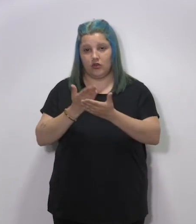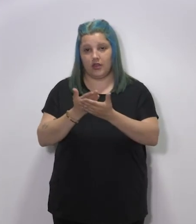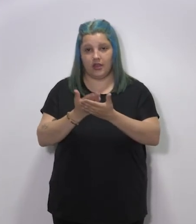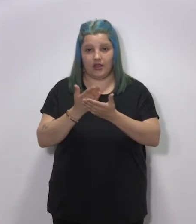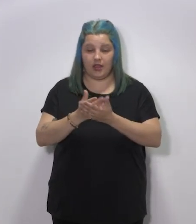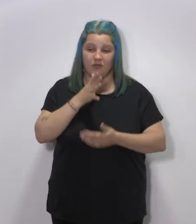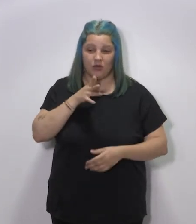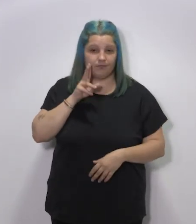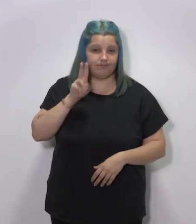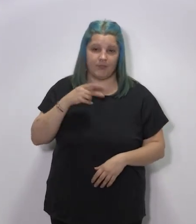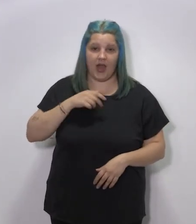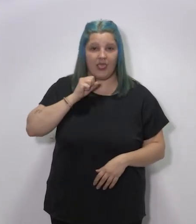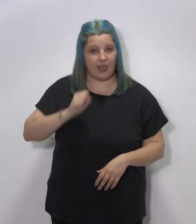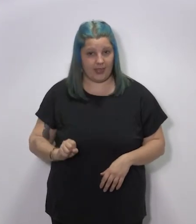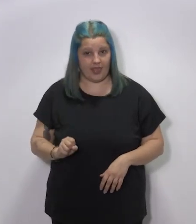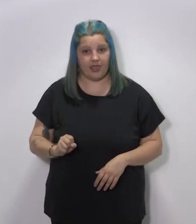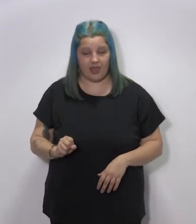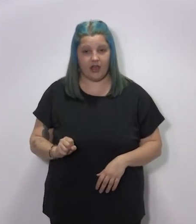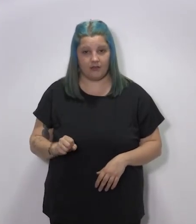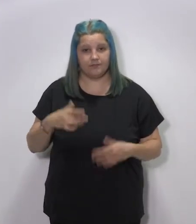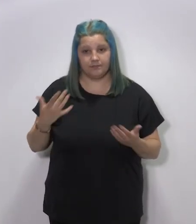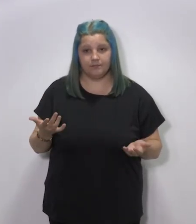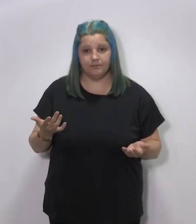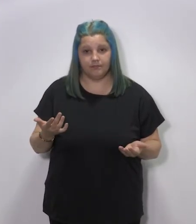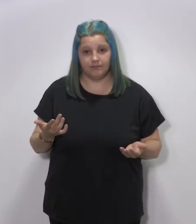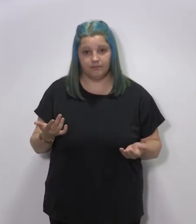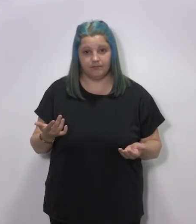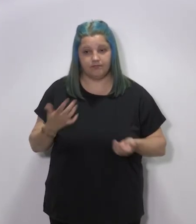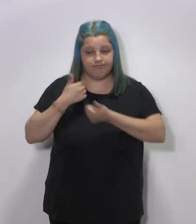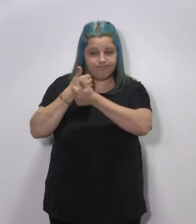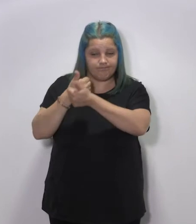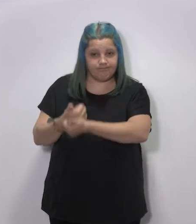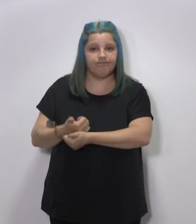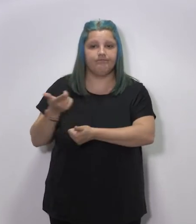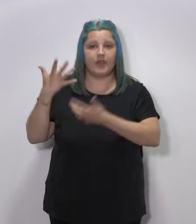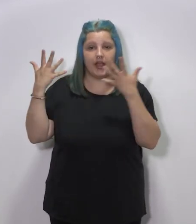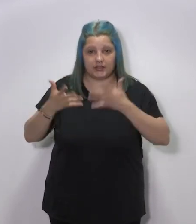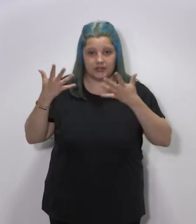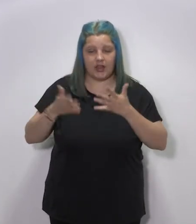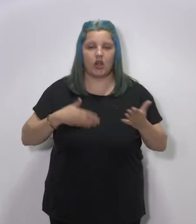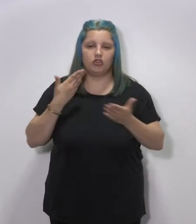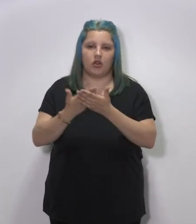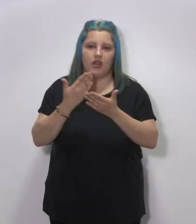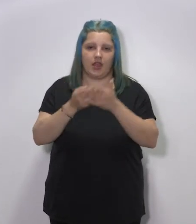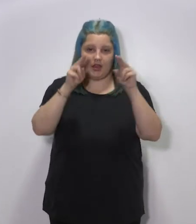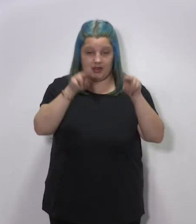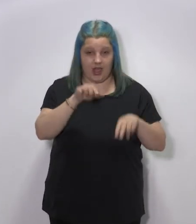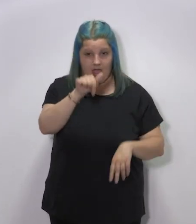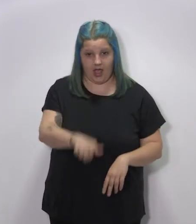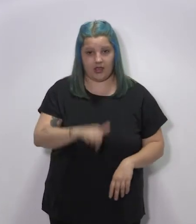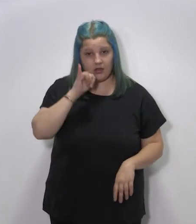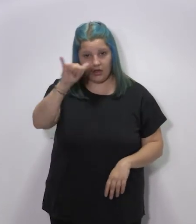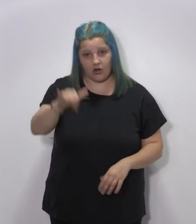mayores que solicitan, que tienen por el grado de dependencia, saben que va por el grado de dependencia de las personas que son atendidas